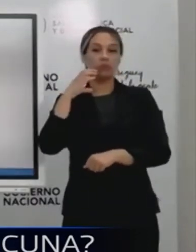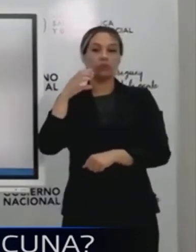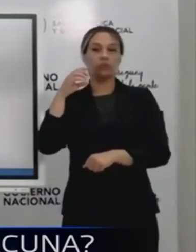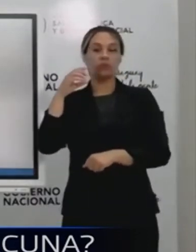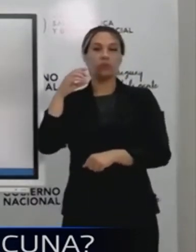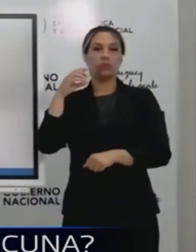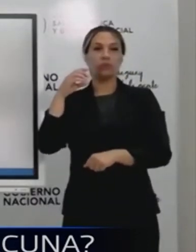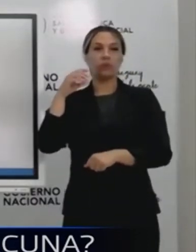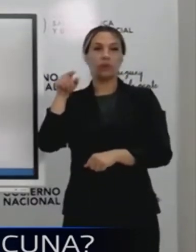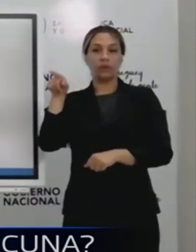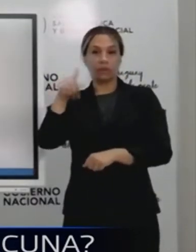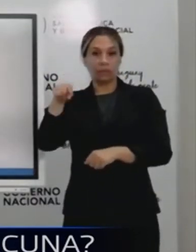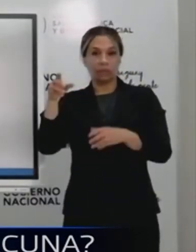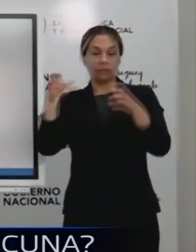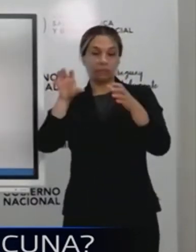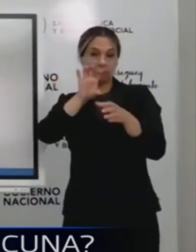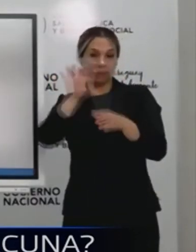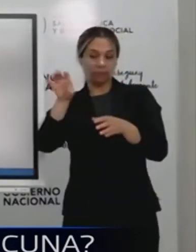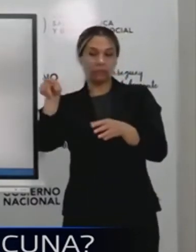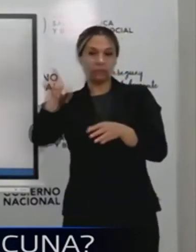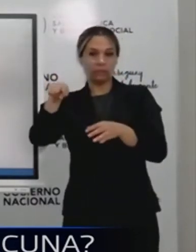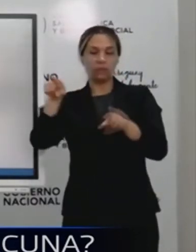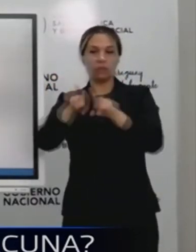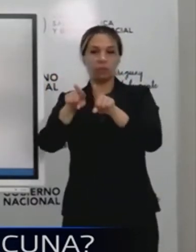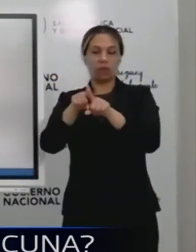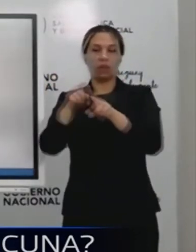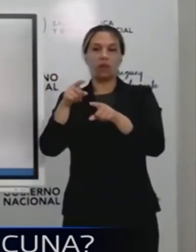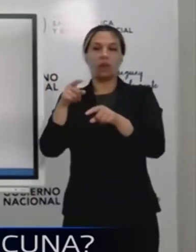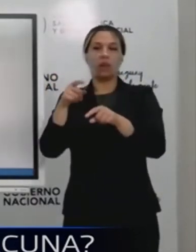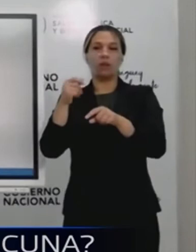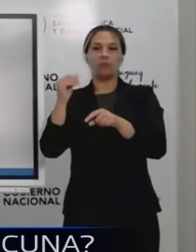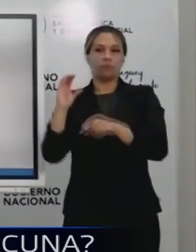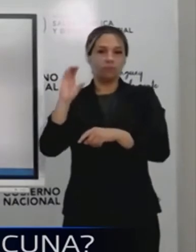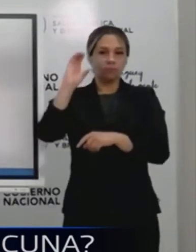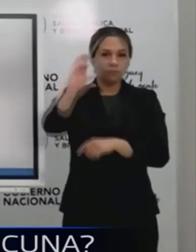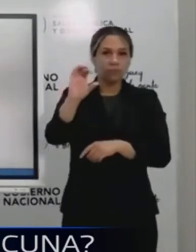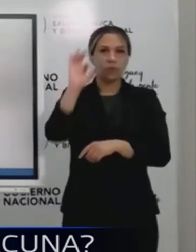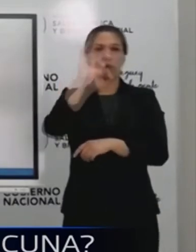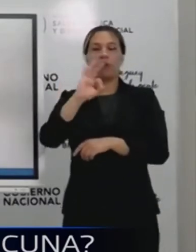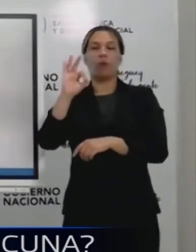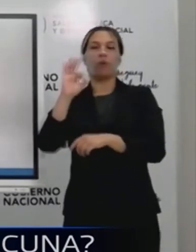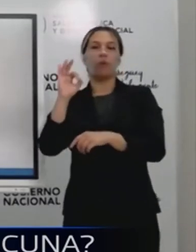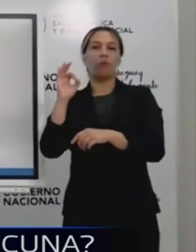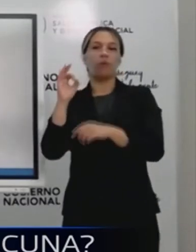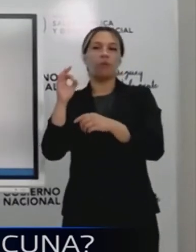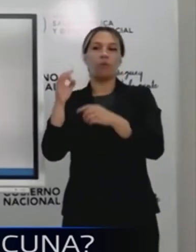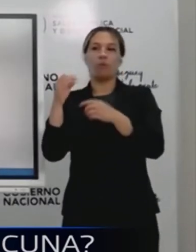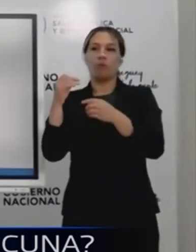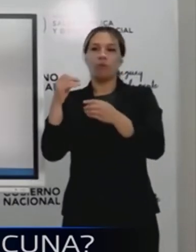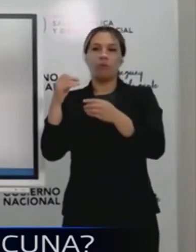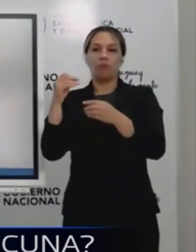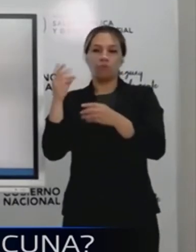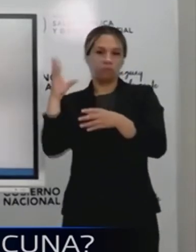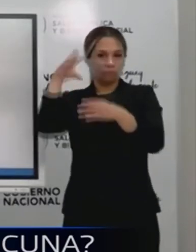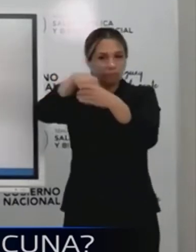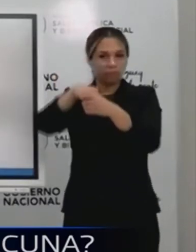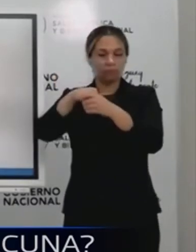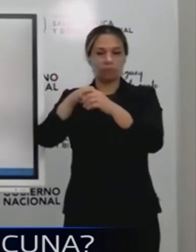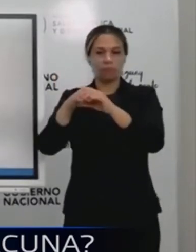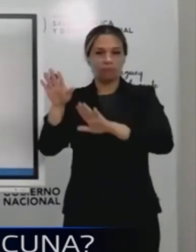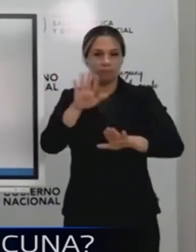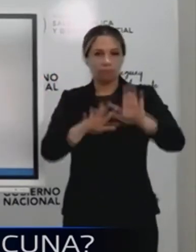o por un lado, apostaron a riesgo, inversiones en esas vacunas, y también